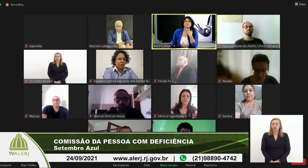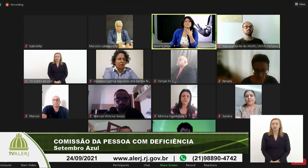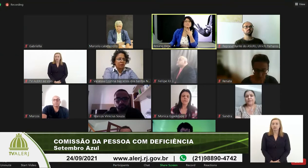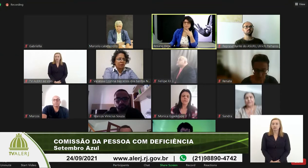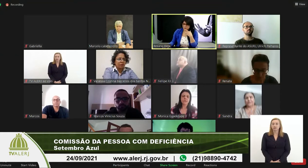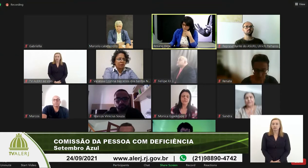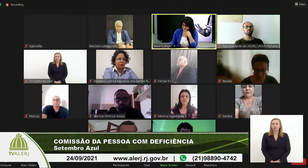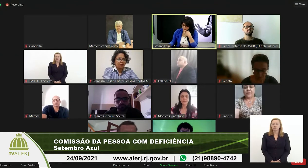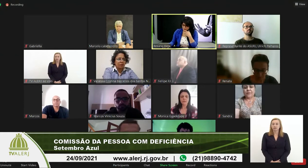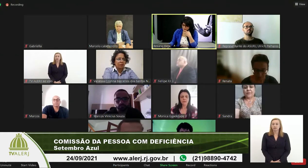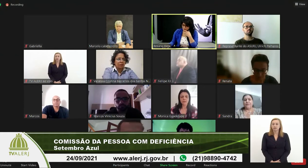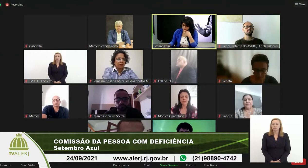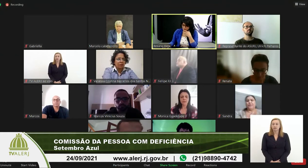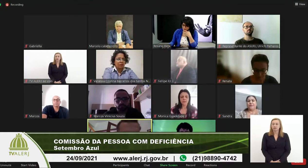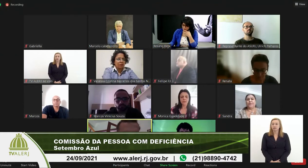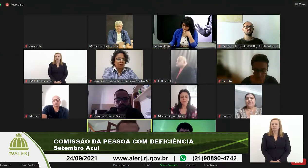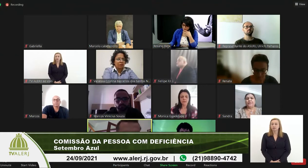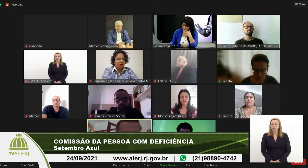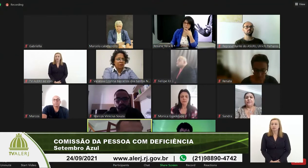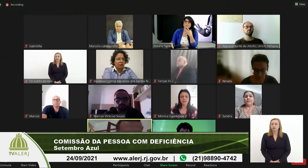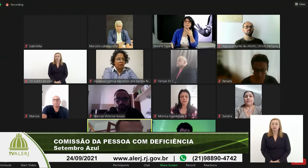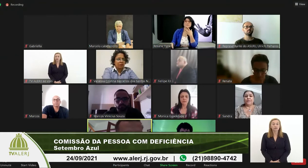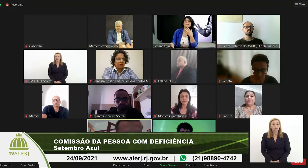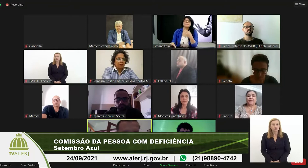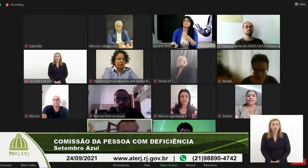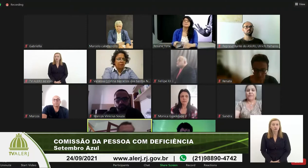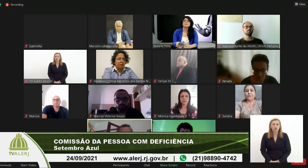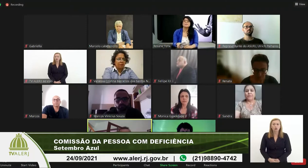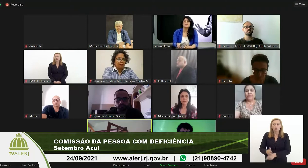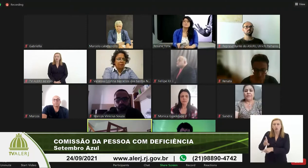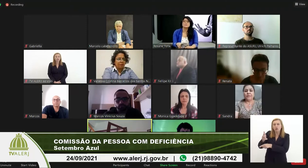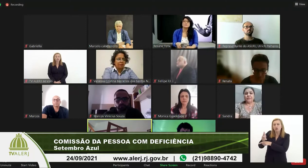estão assistindo o vídeo